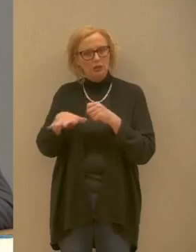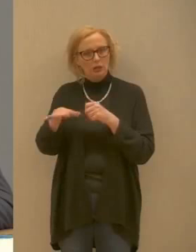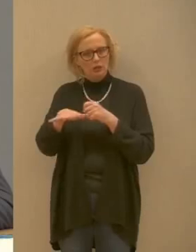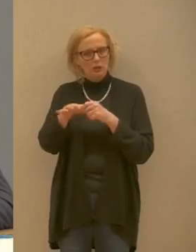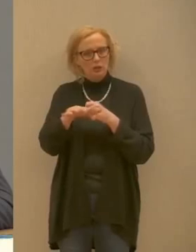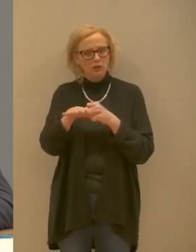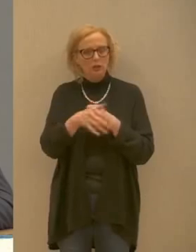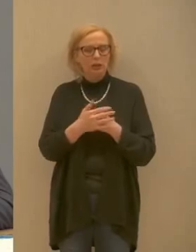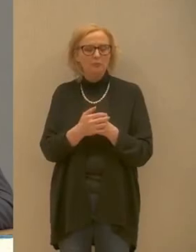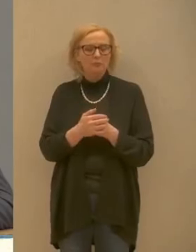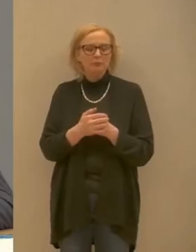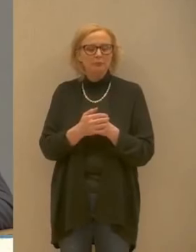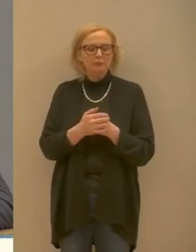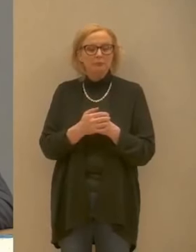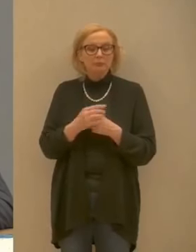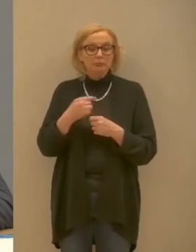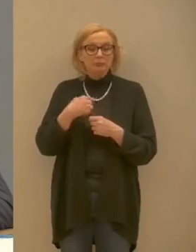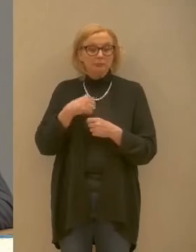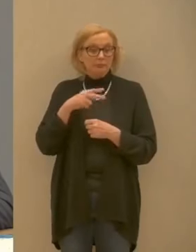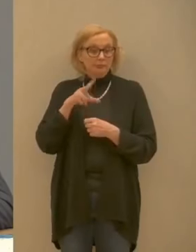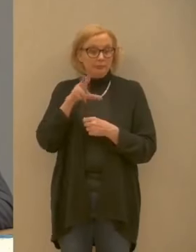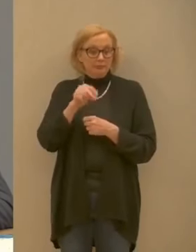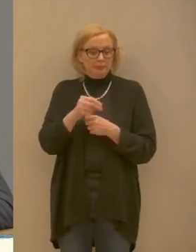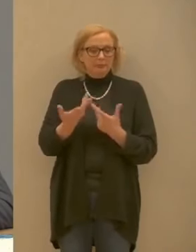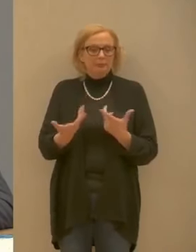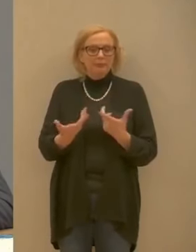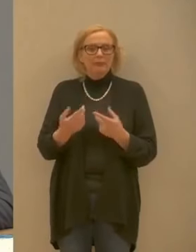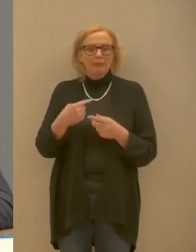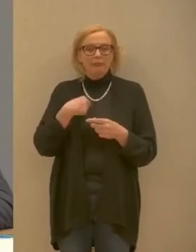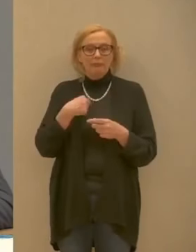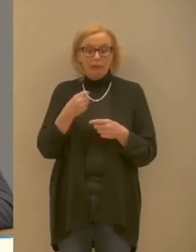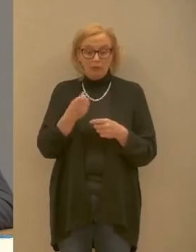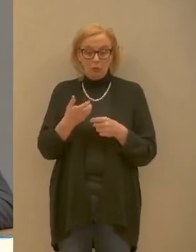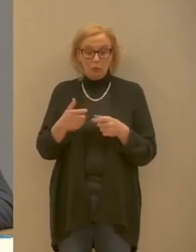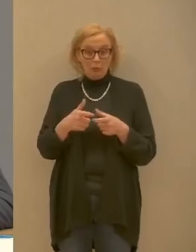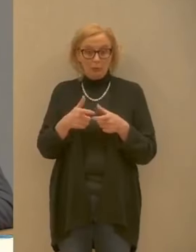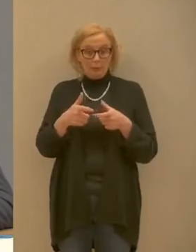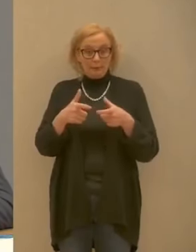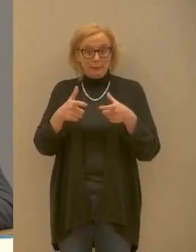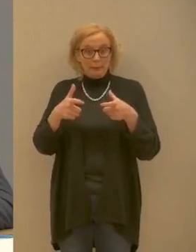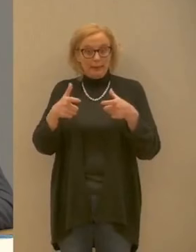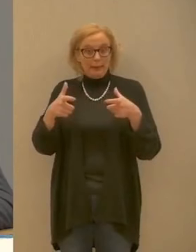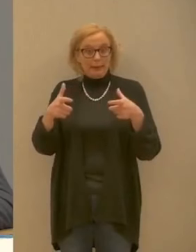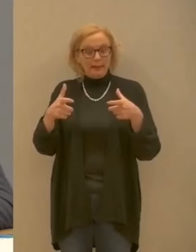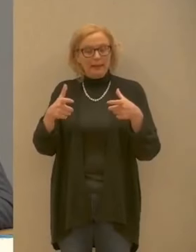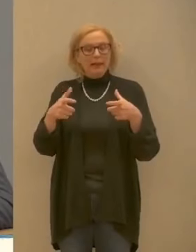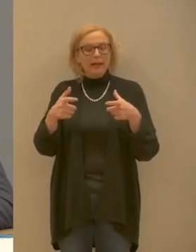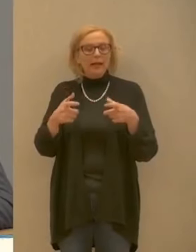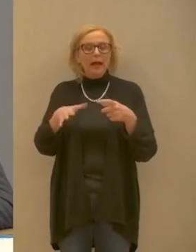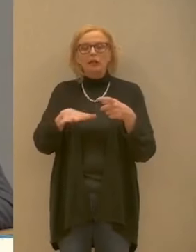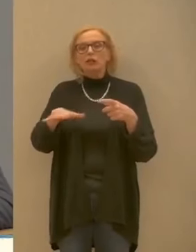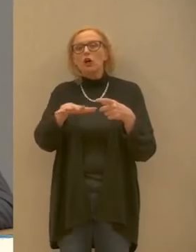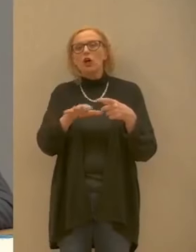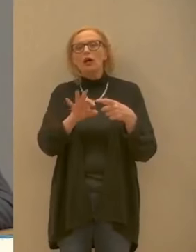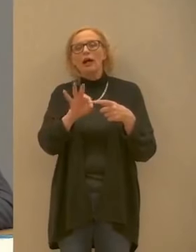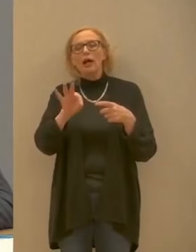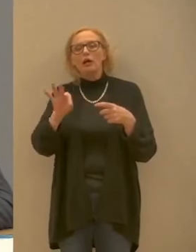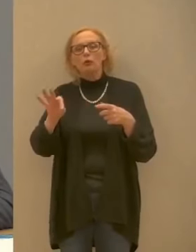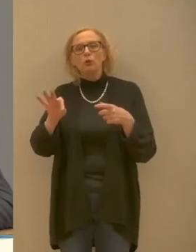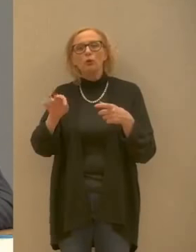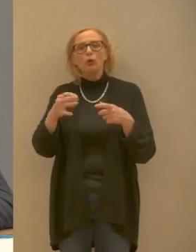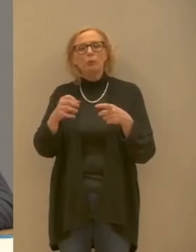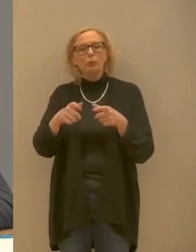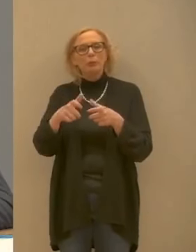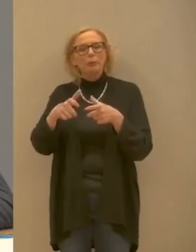Quello che mi sento di dire è che con questi numeri crescenti, ovviamente in alcune zone vediamo che ci sono i numeri che